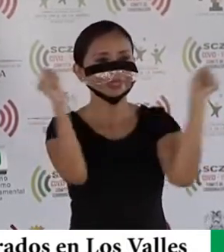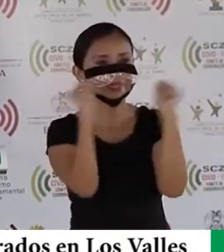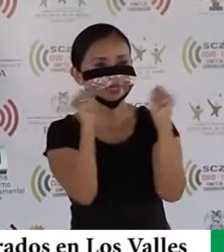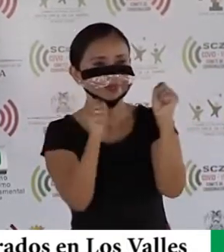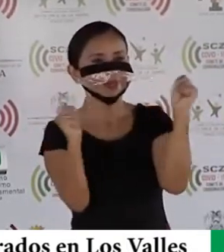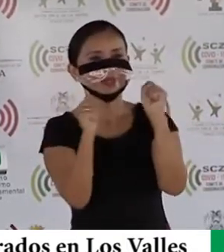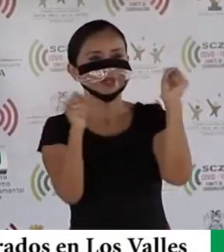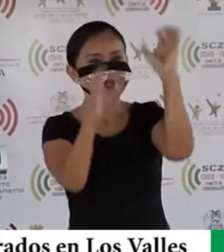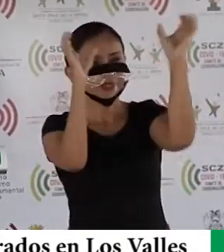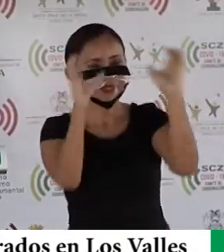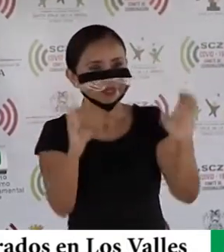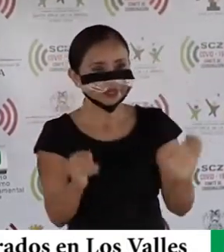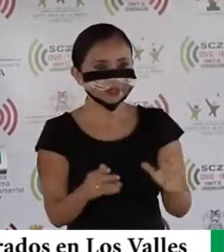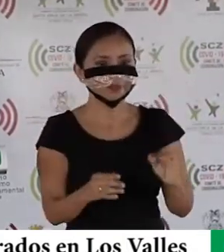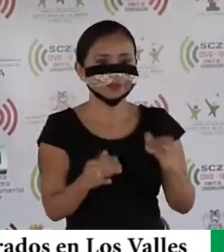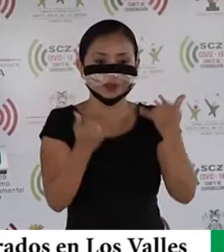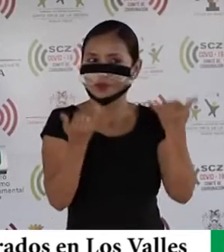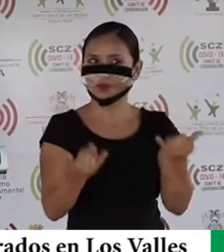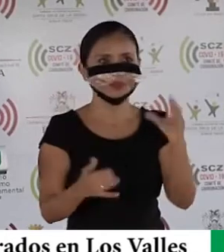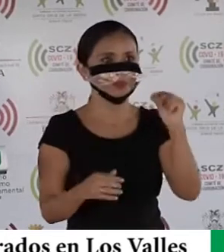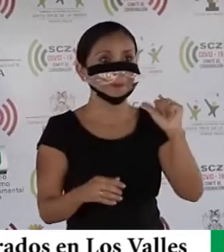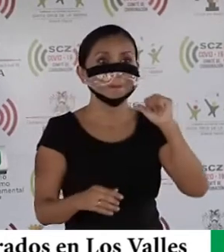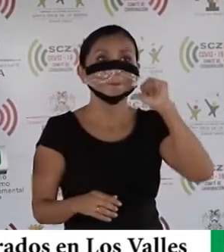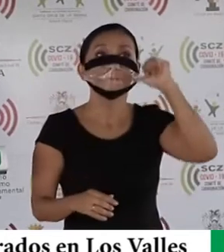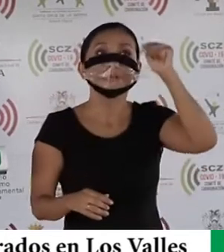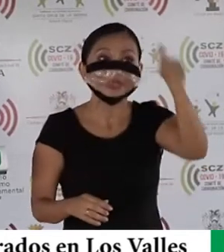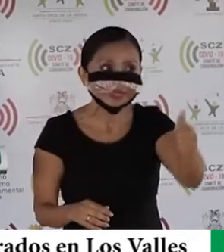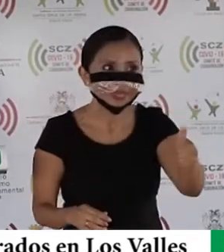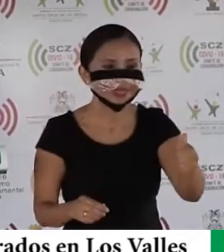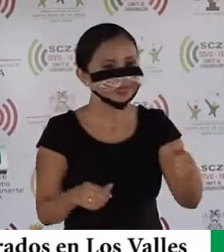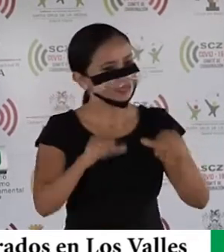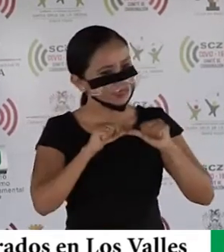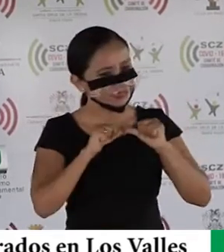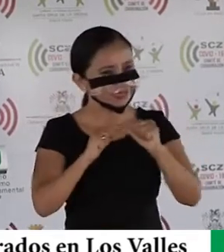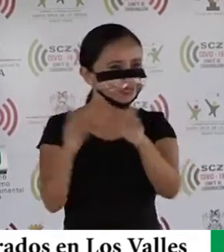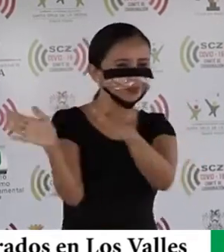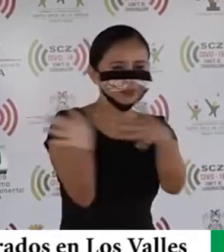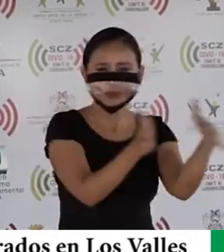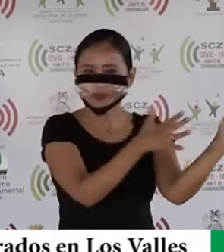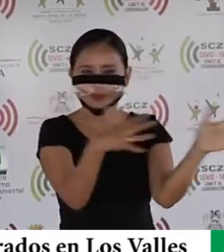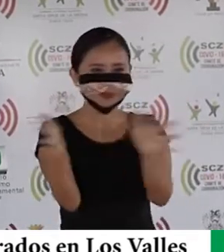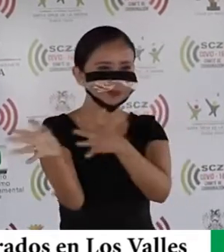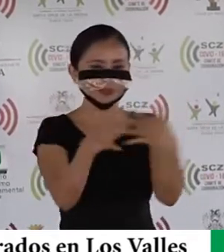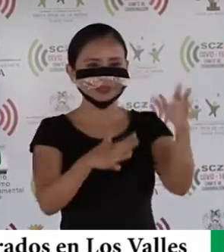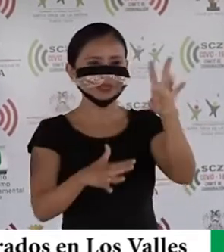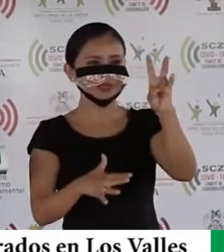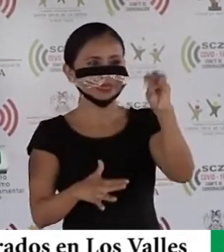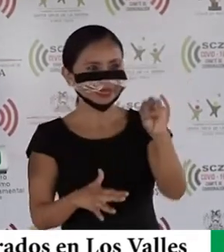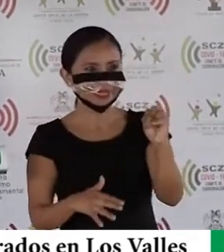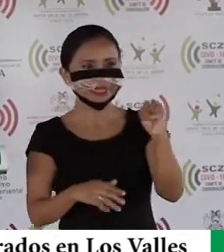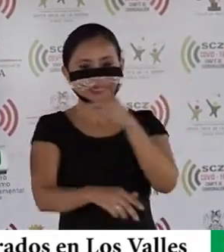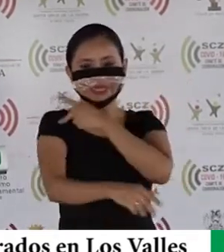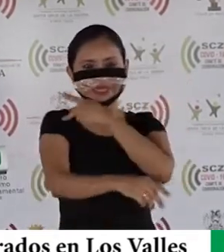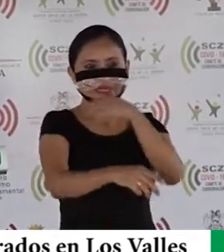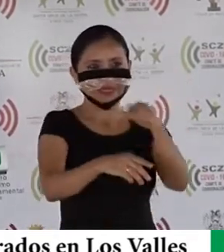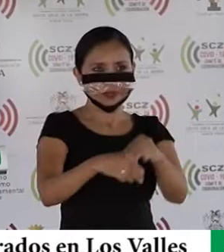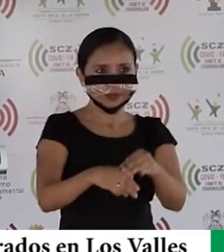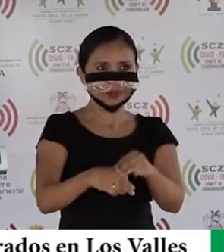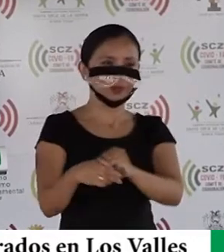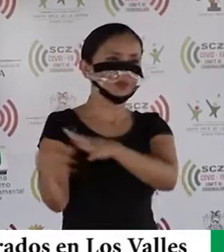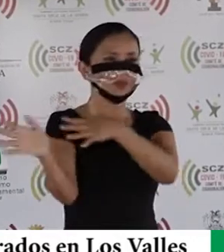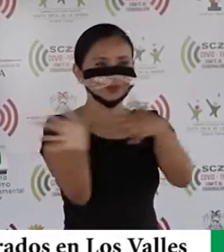Mañana de viernes ingresa el sur. Se mantienen los vientos de 70 kilómetros las ráfagas,